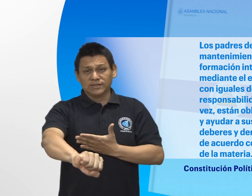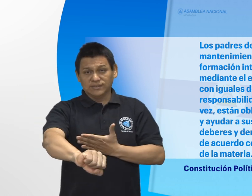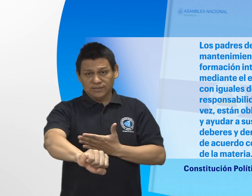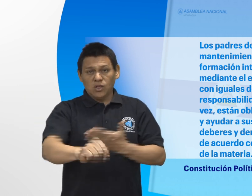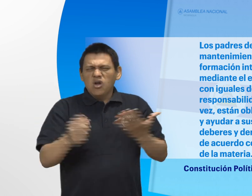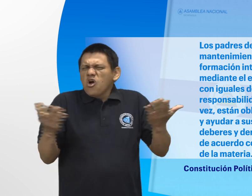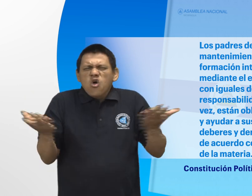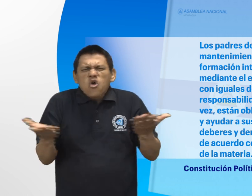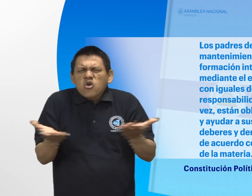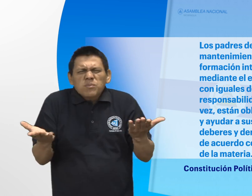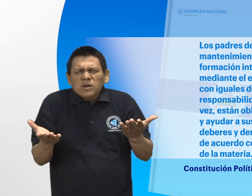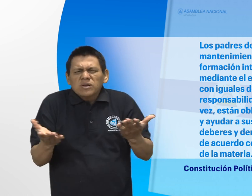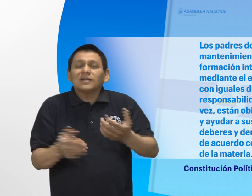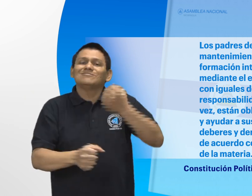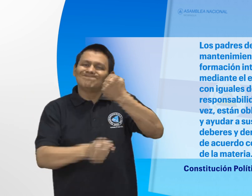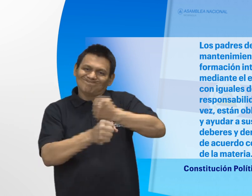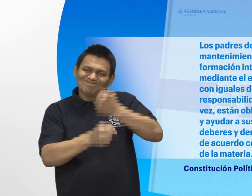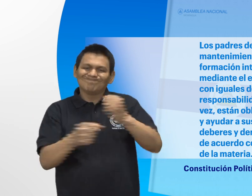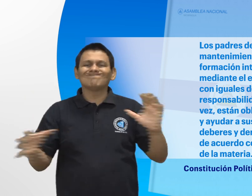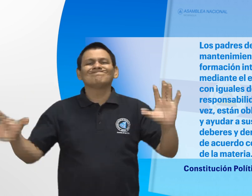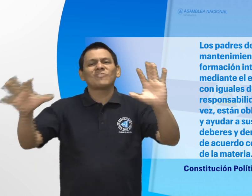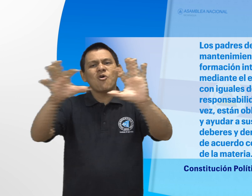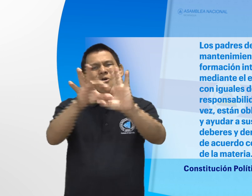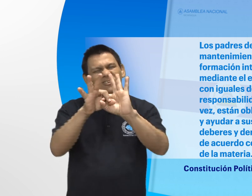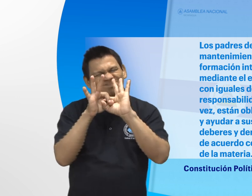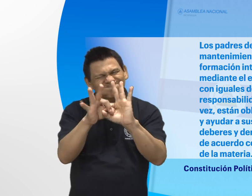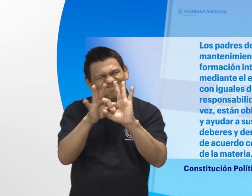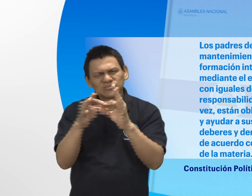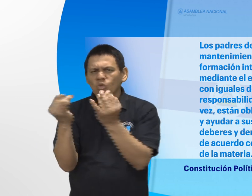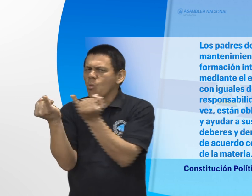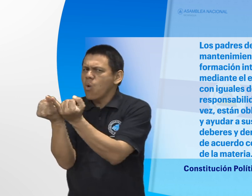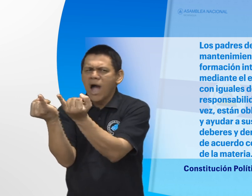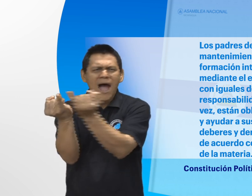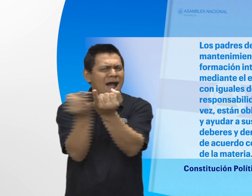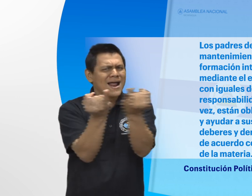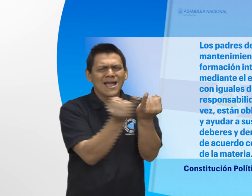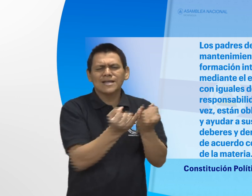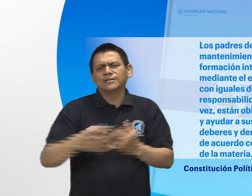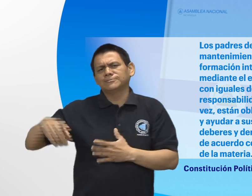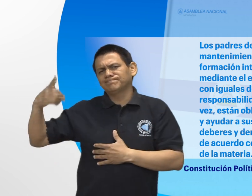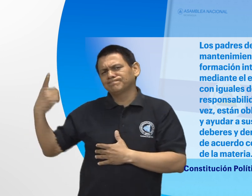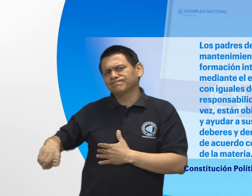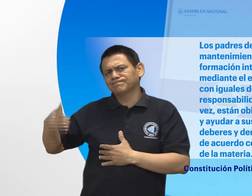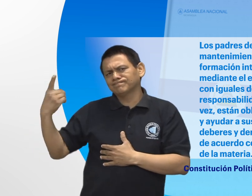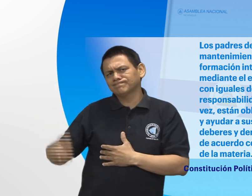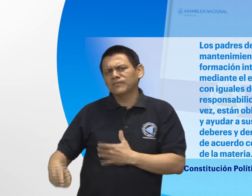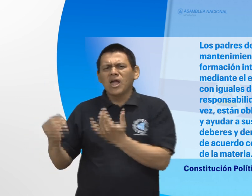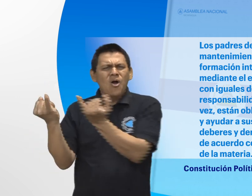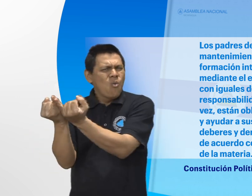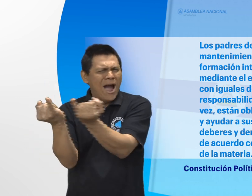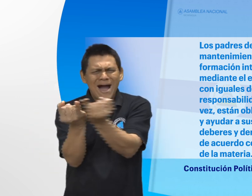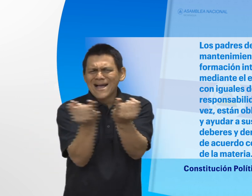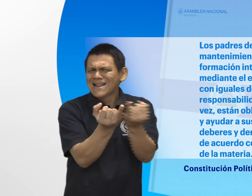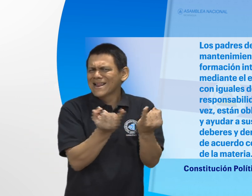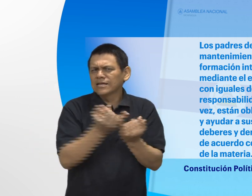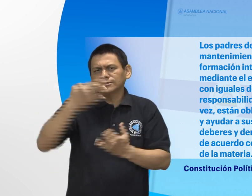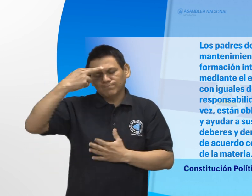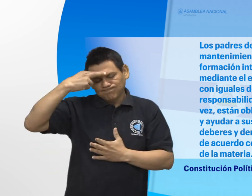mediante el esfuerzo común, con iguales derechos y responsabilidades. Los